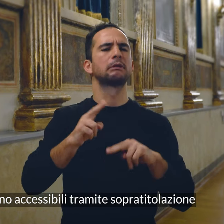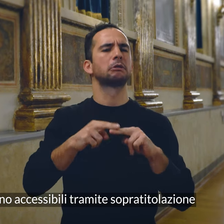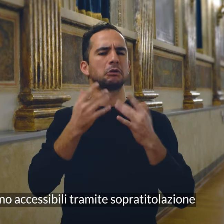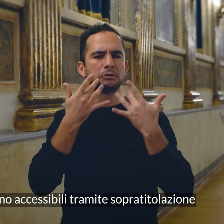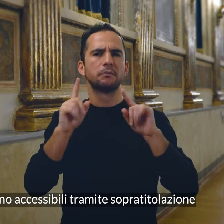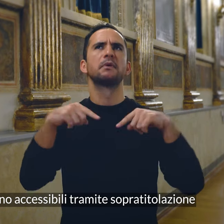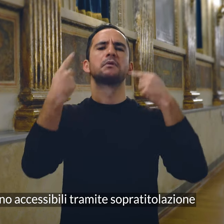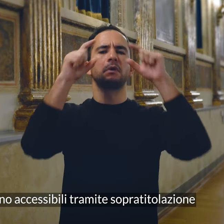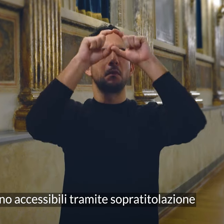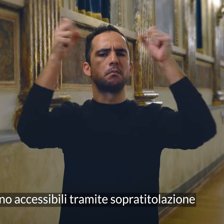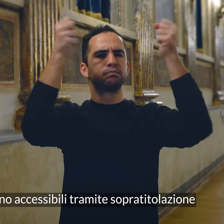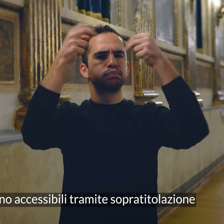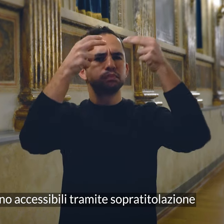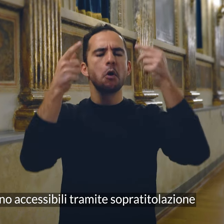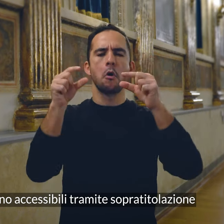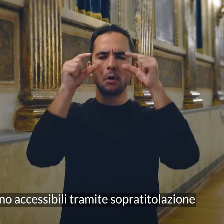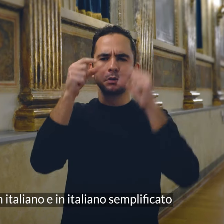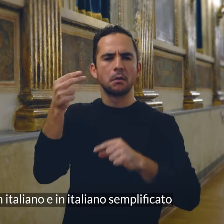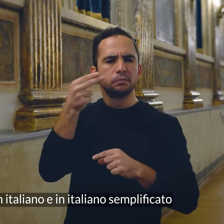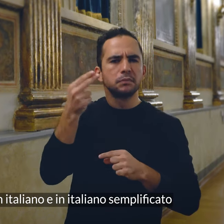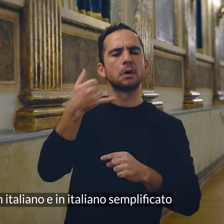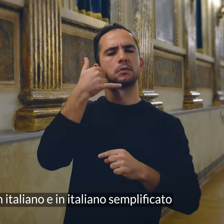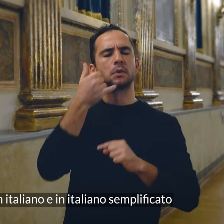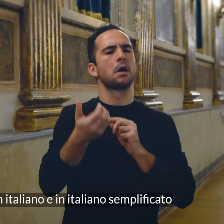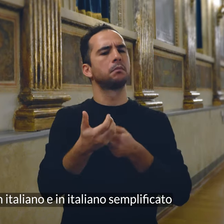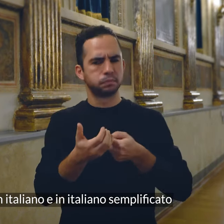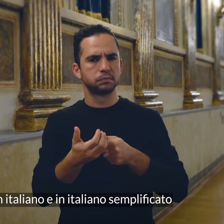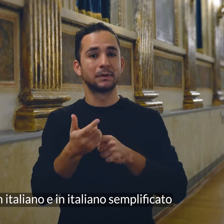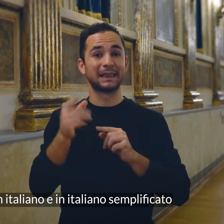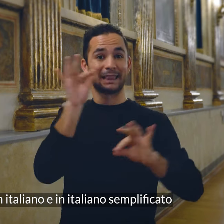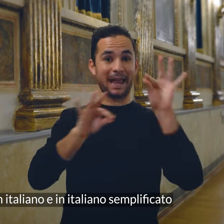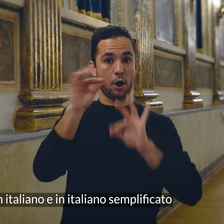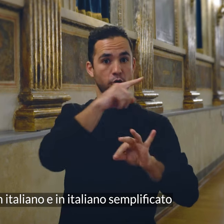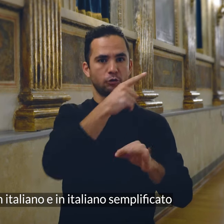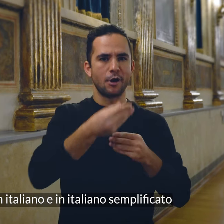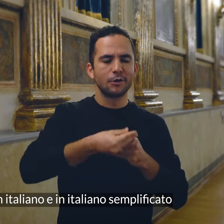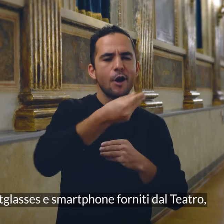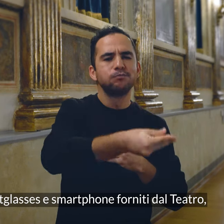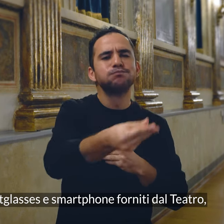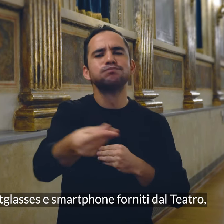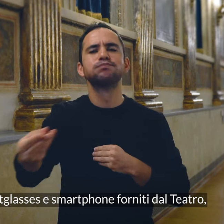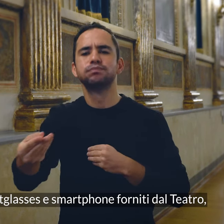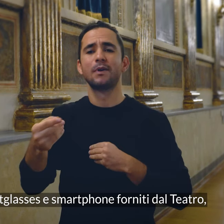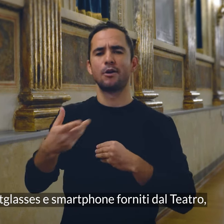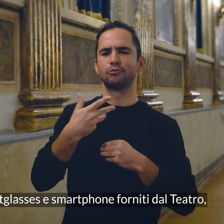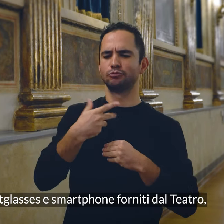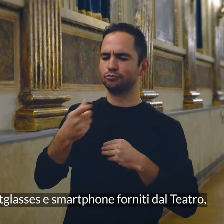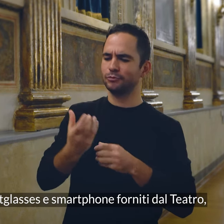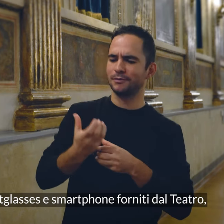tramite sopratitolazione in italiano e in italiano semplificato su smart glasses e smartphone